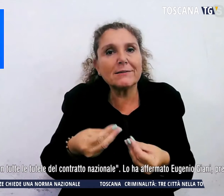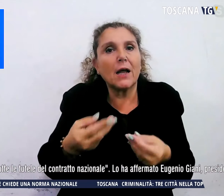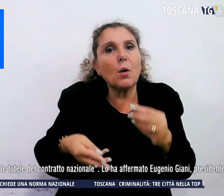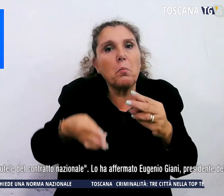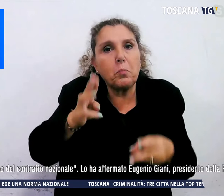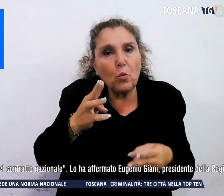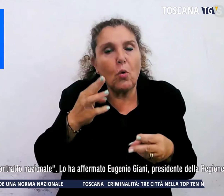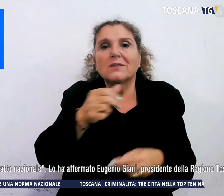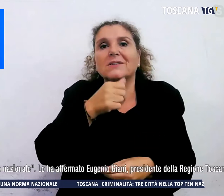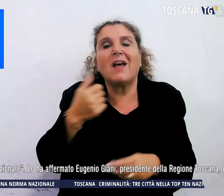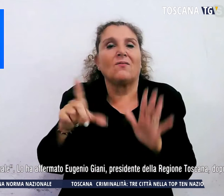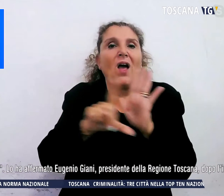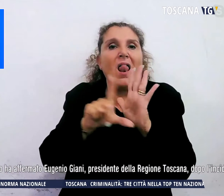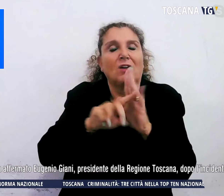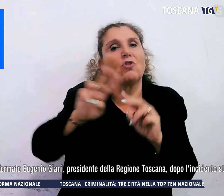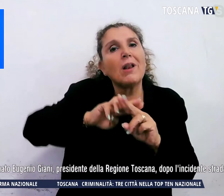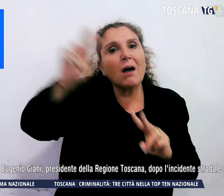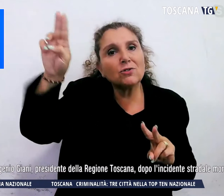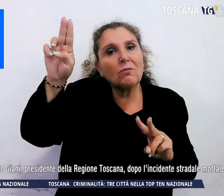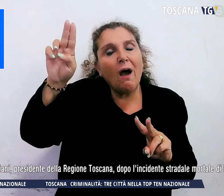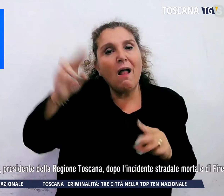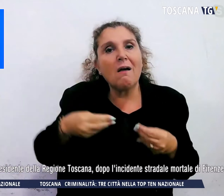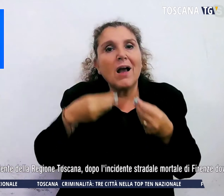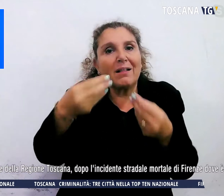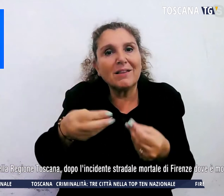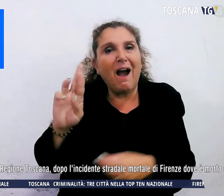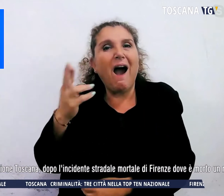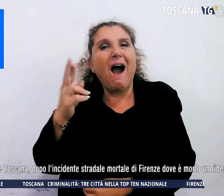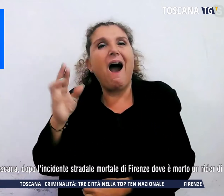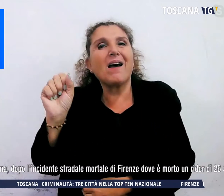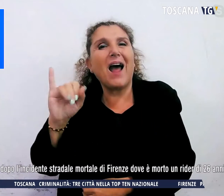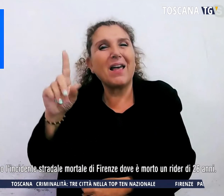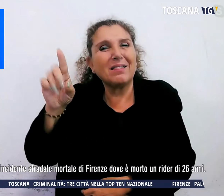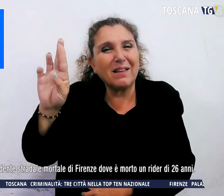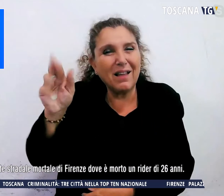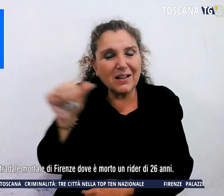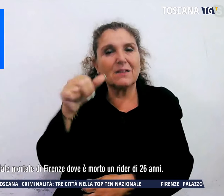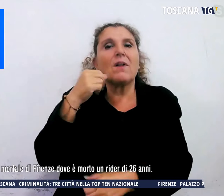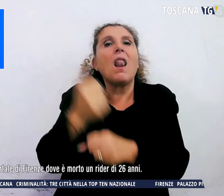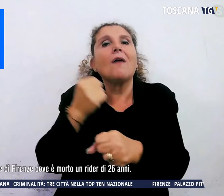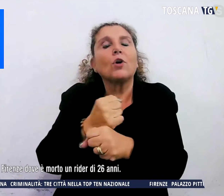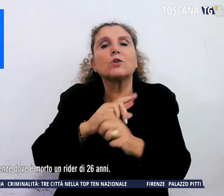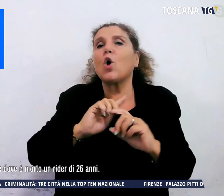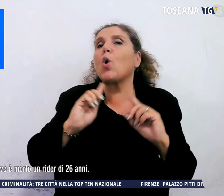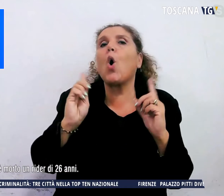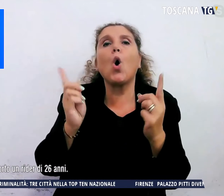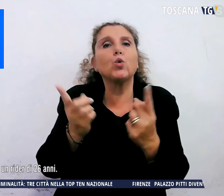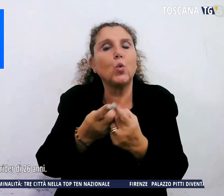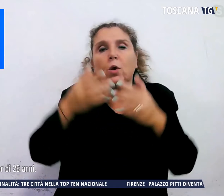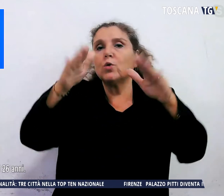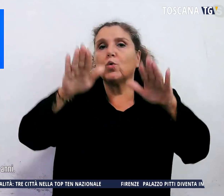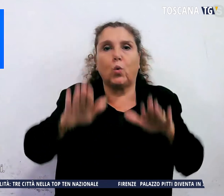nazionale che ponga i riders fra i lavoratori con tutte le tutele del